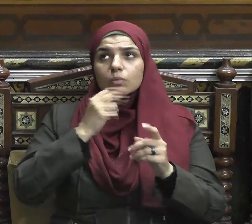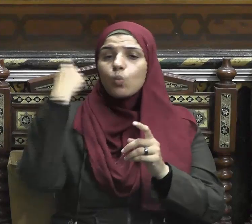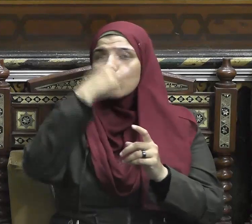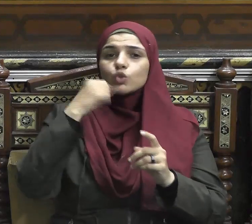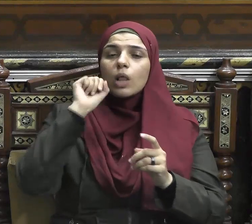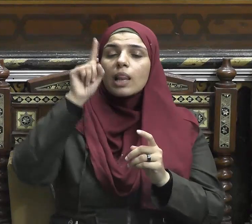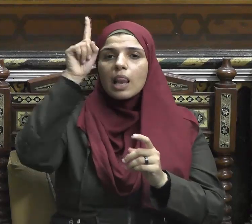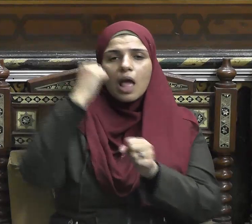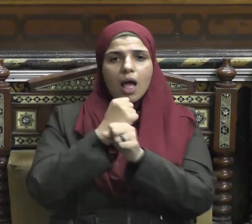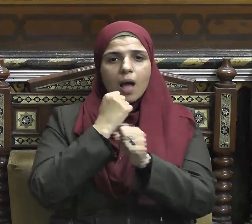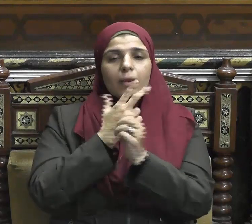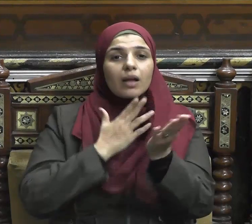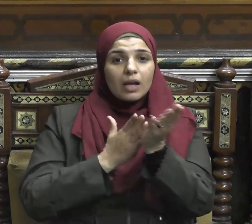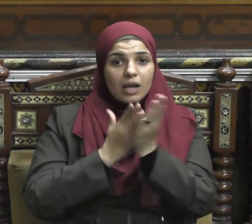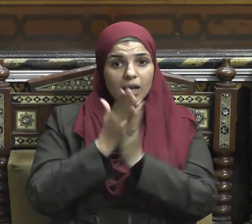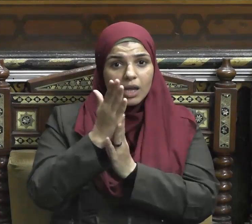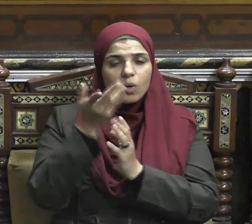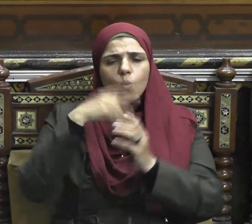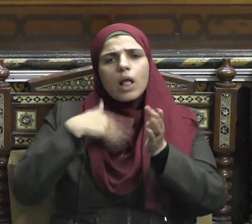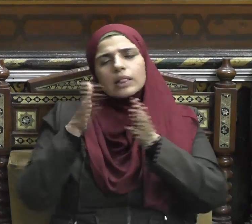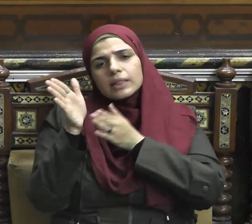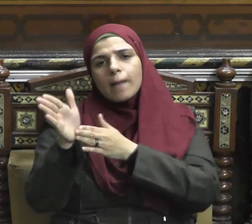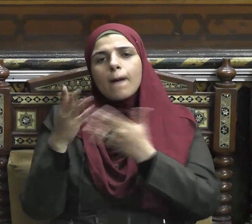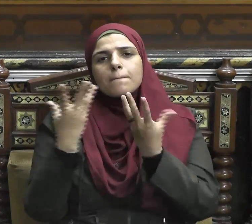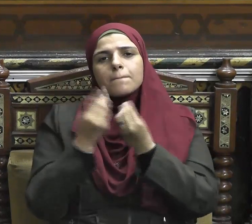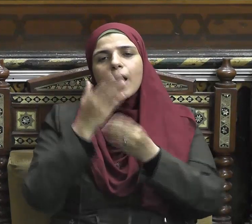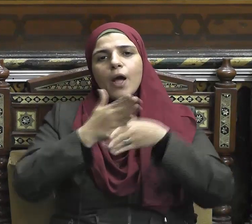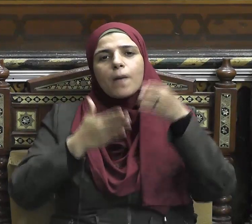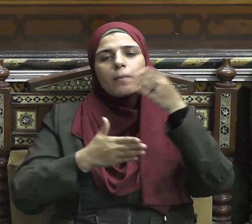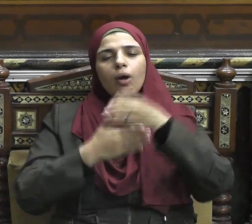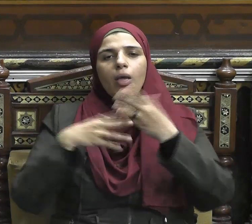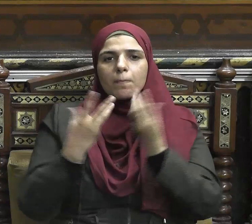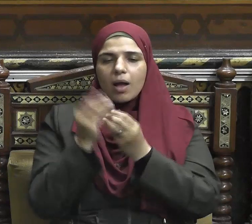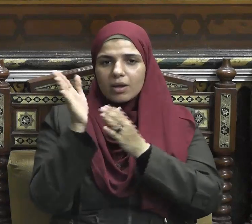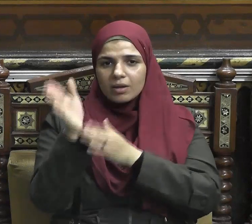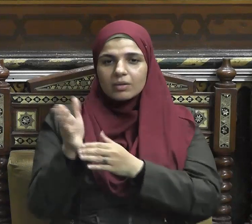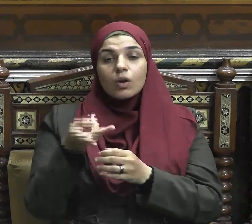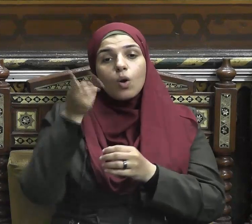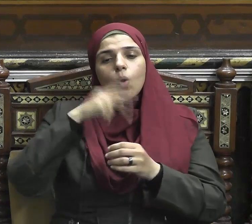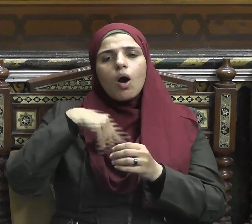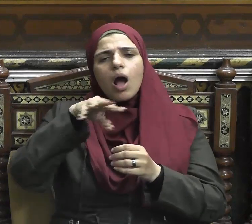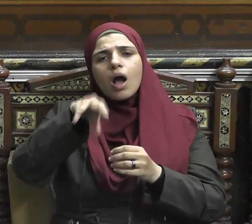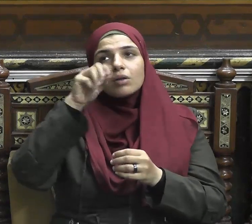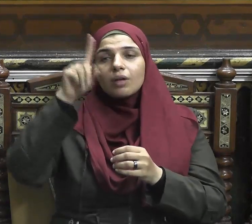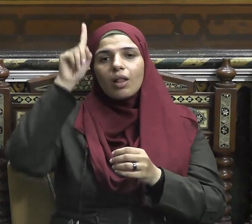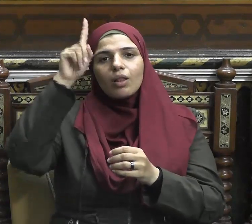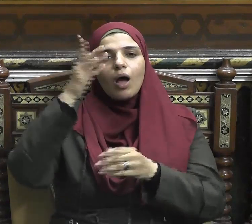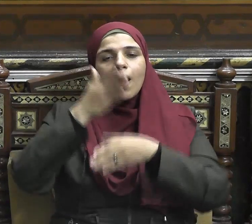واتبع ملة إبراهيم حنيفا واتخذ الله إبراهيم خليلا